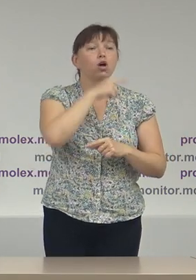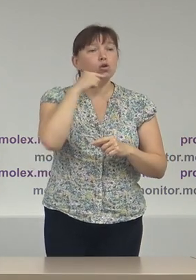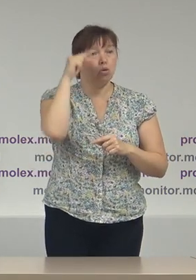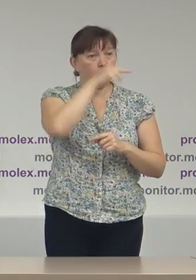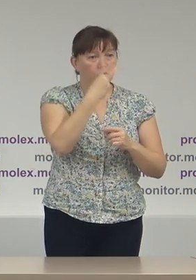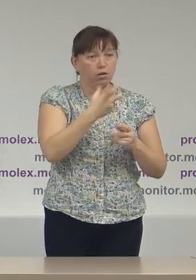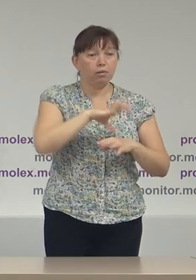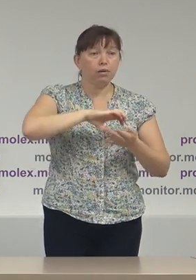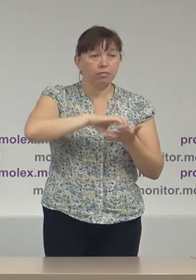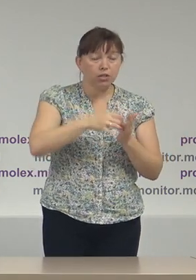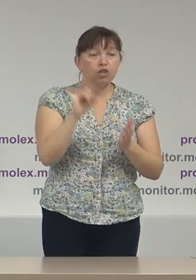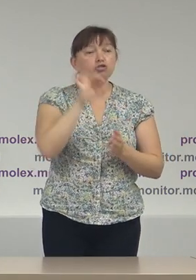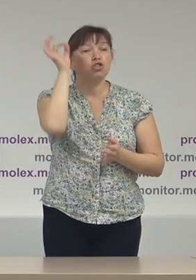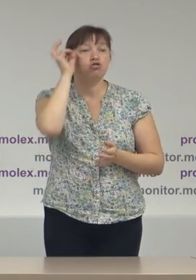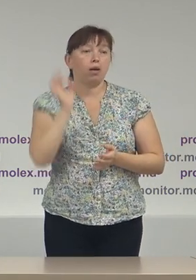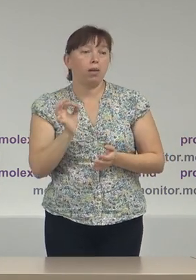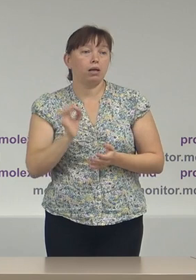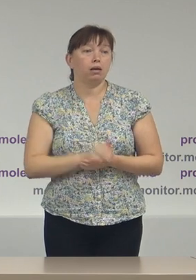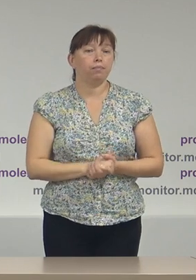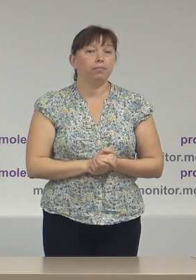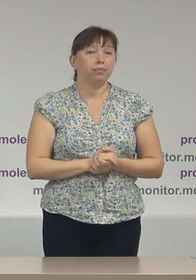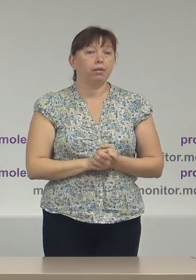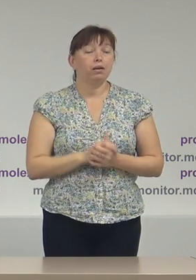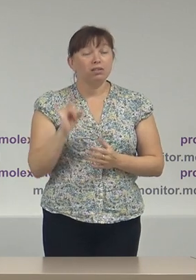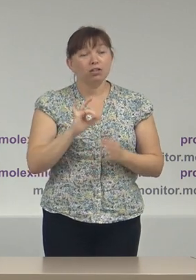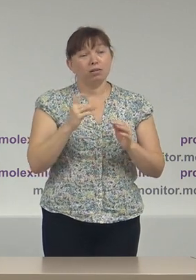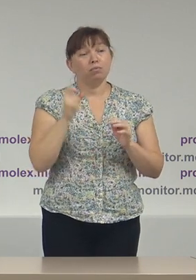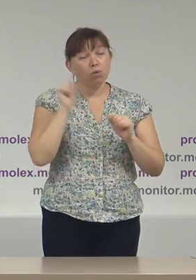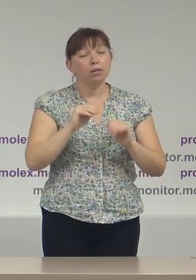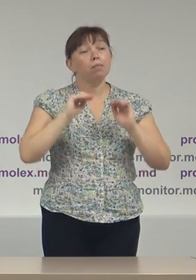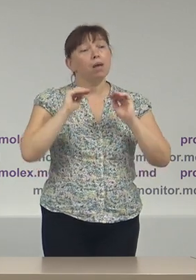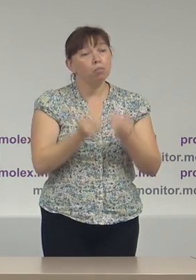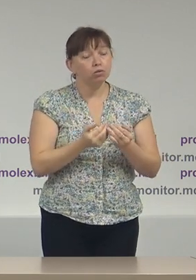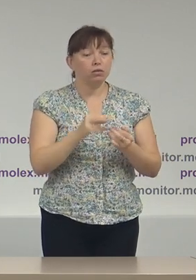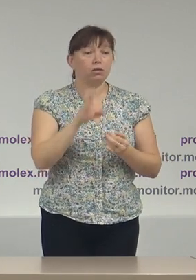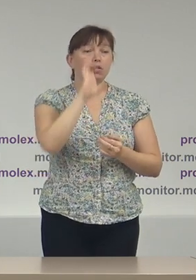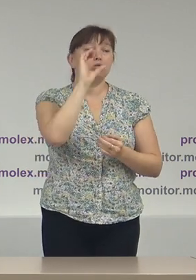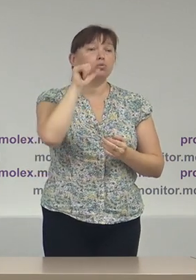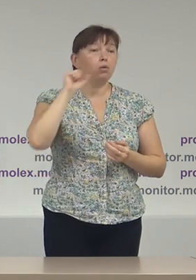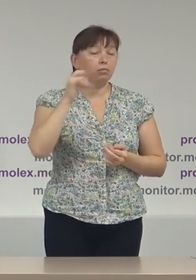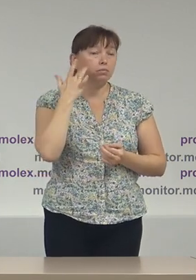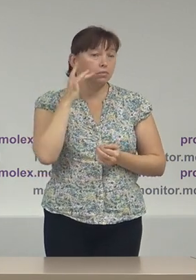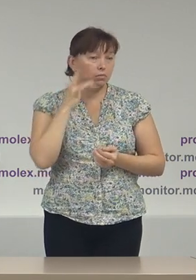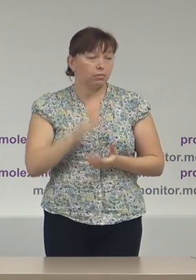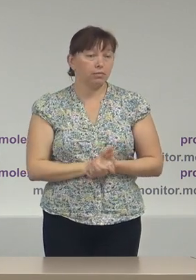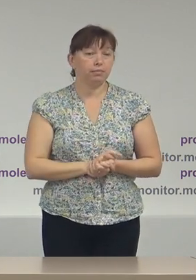Rusă și în Germania și mai puține secții de votare în Statele Unite ale Americii.